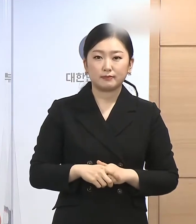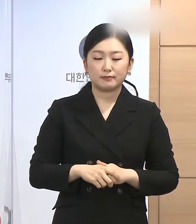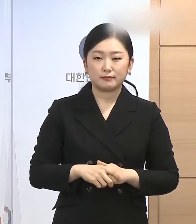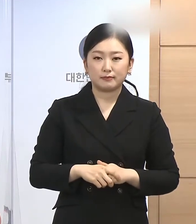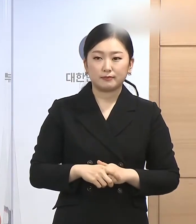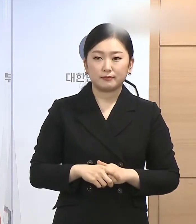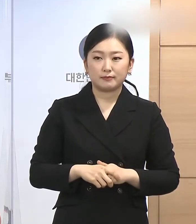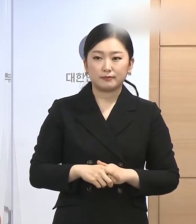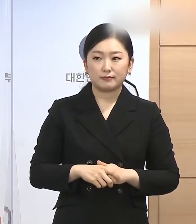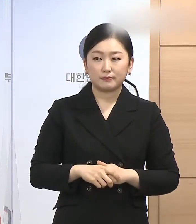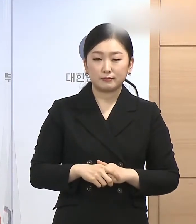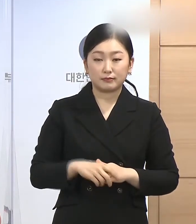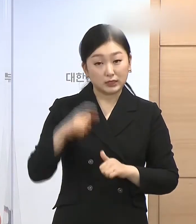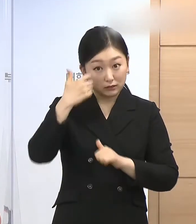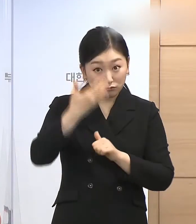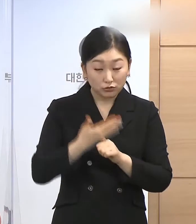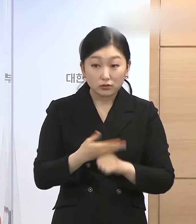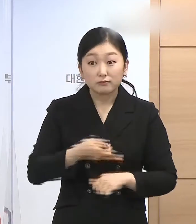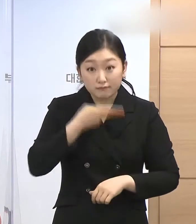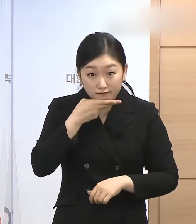특별히 질문이 안 계시면